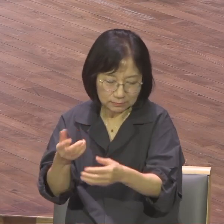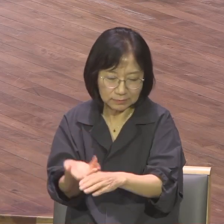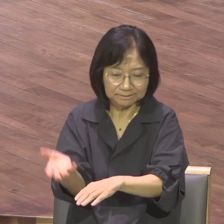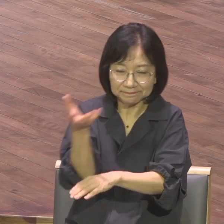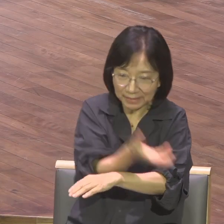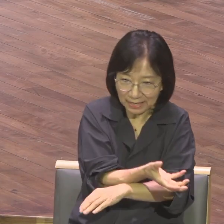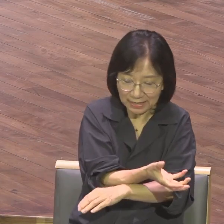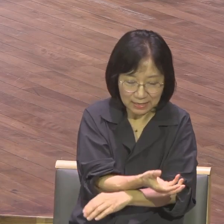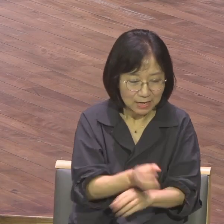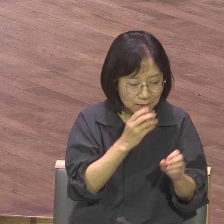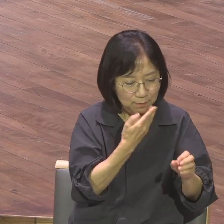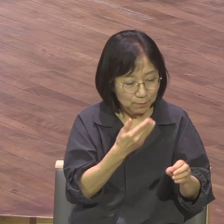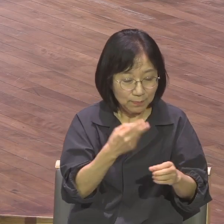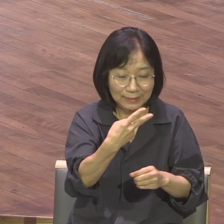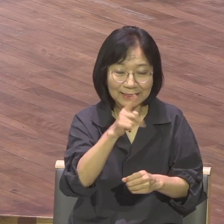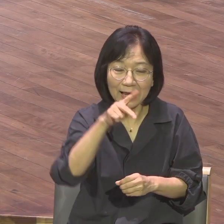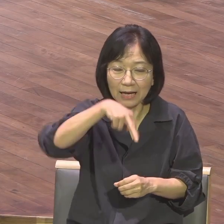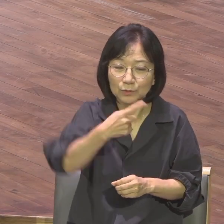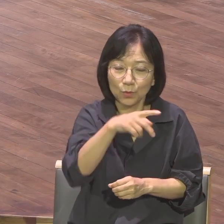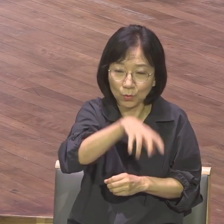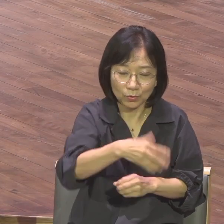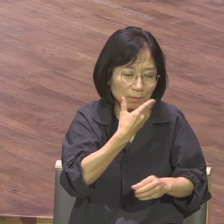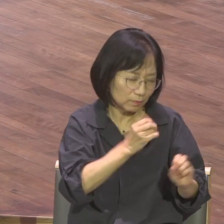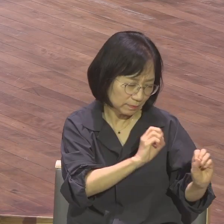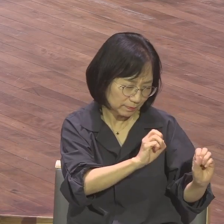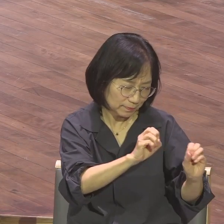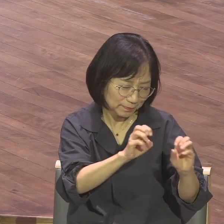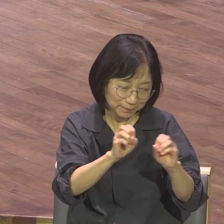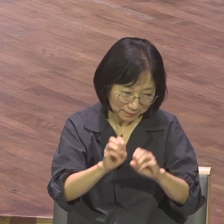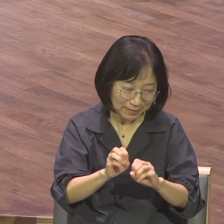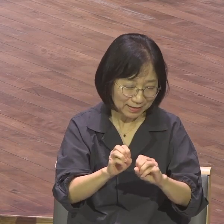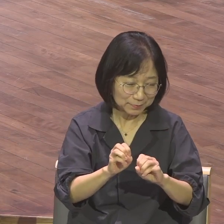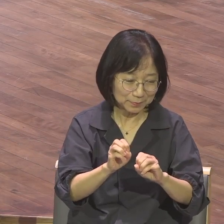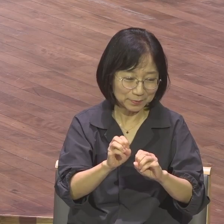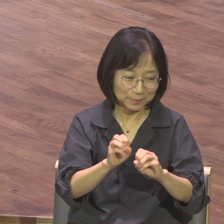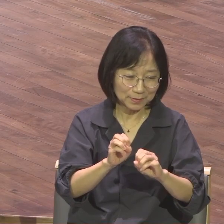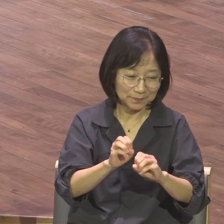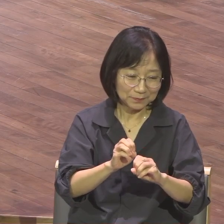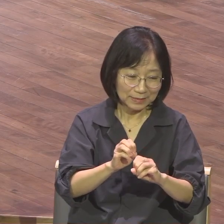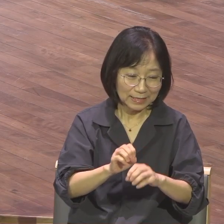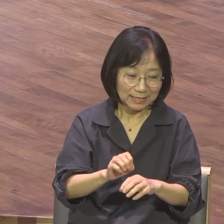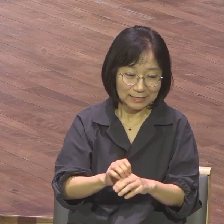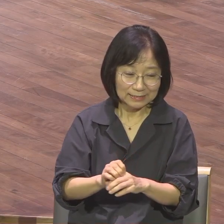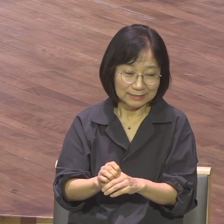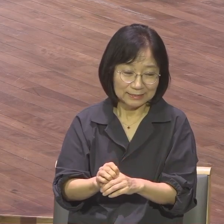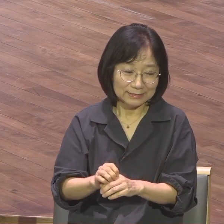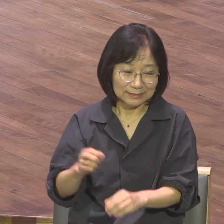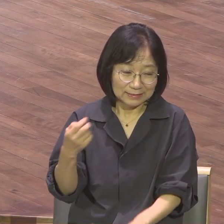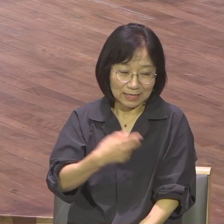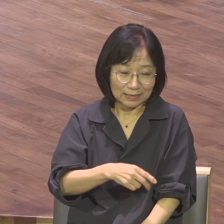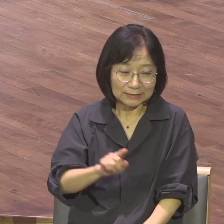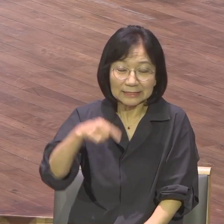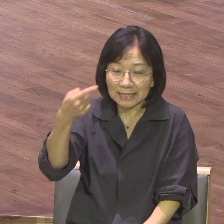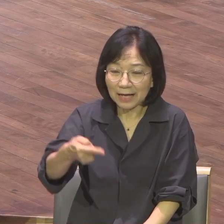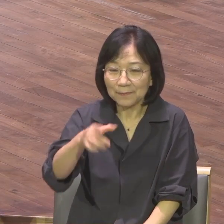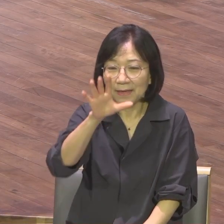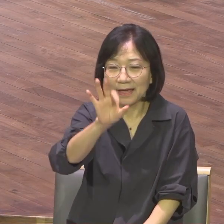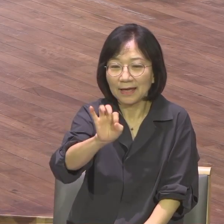약 10년 동안 머물면서 AD 46년에 바나바에 의해서 안디옥 교회로 부름을 받고 이제